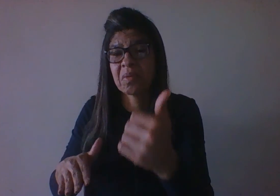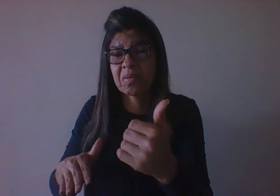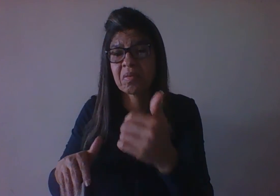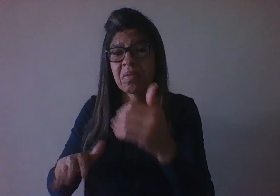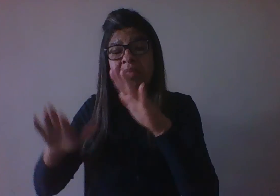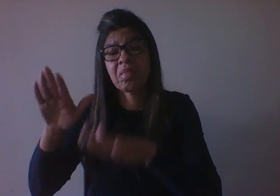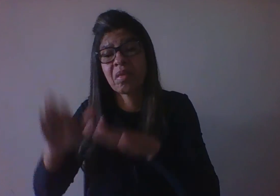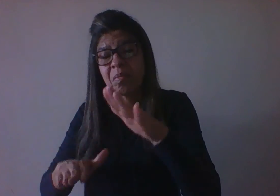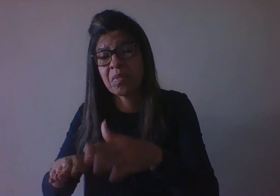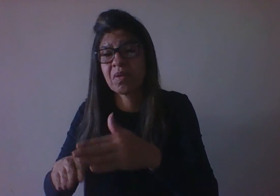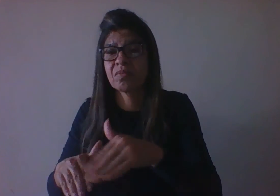indivíduo.